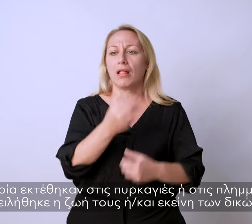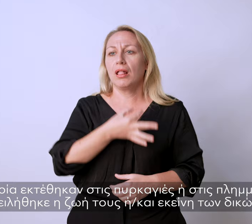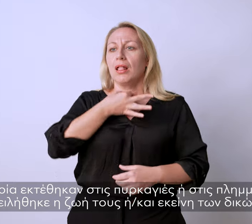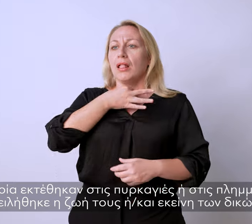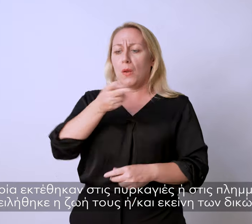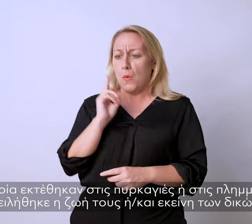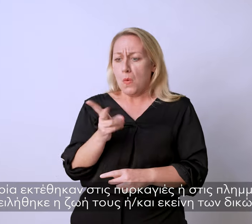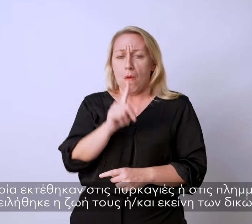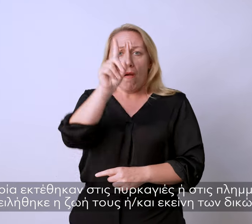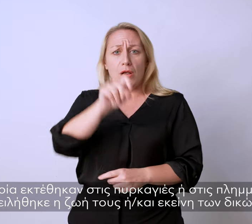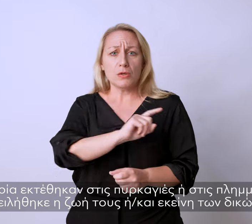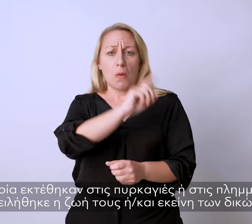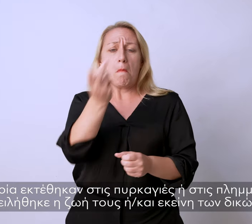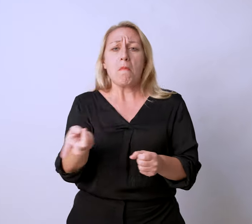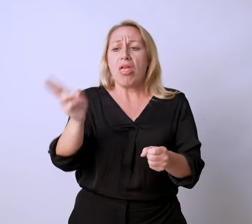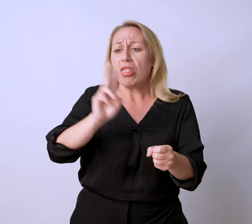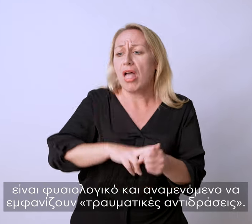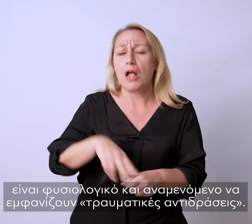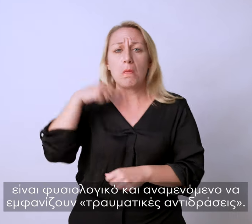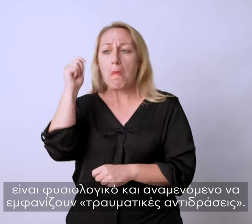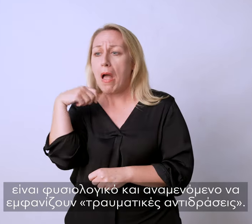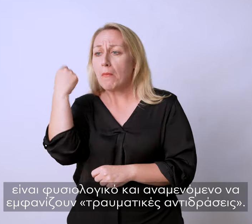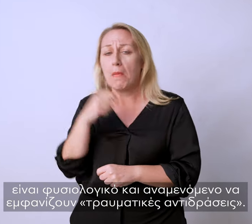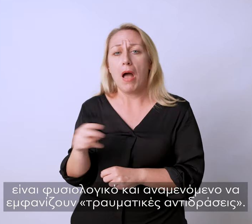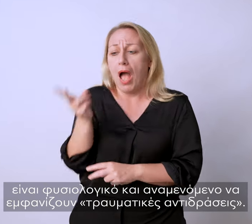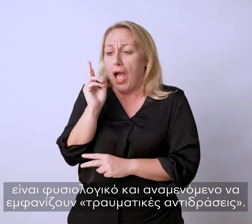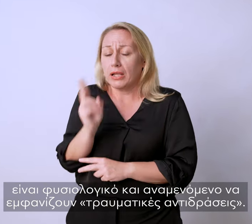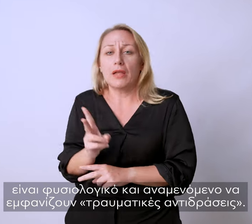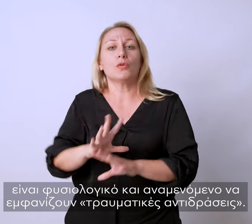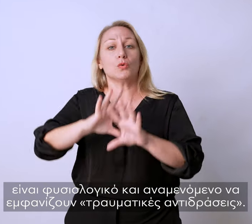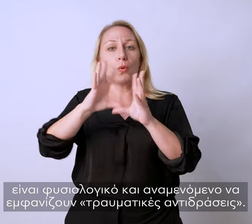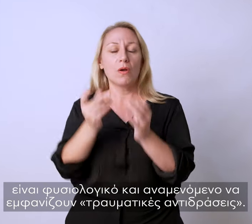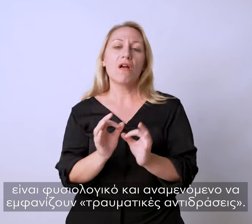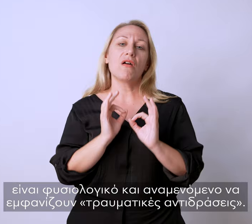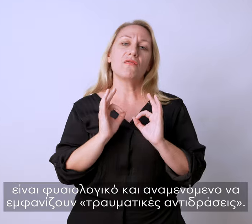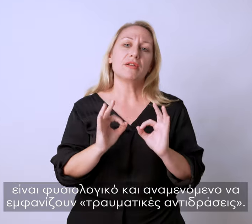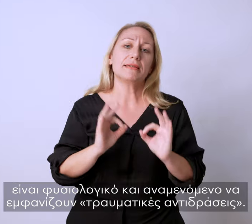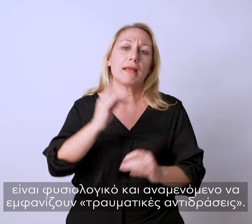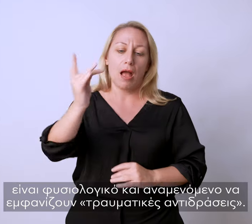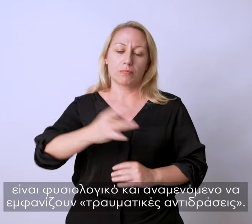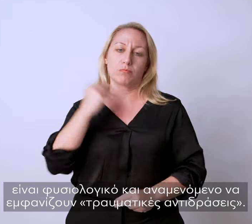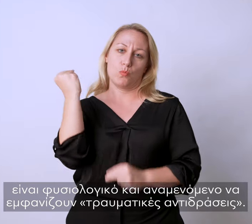η ζωή τους ή και εκείνη των δικών τους είναι φυσιολογικό και αναμενόμενο να εμφανίζουν τραυματικές αντιδράσεις.